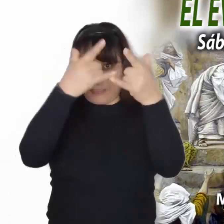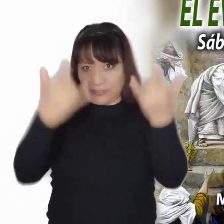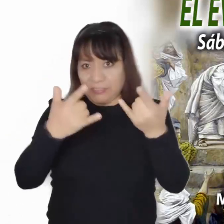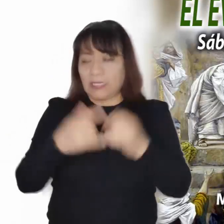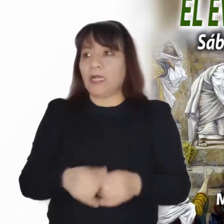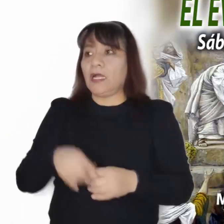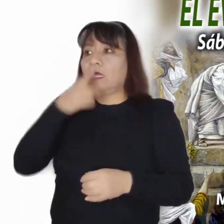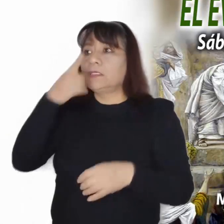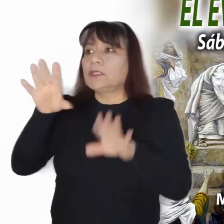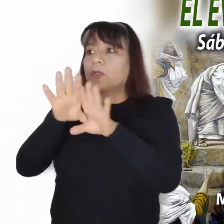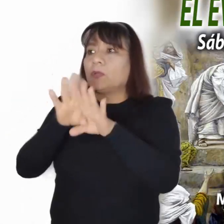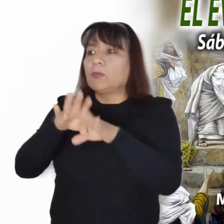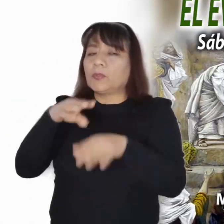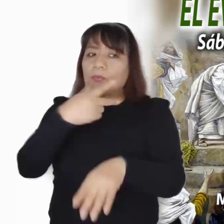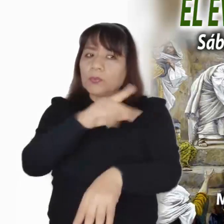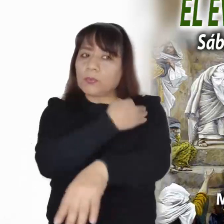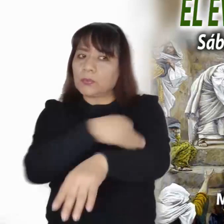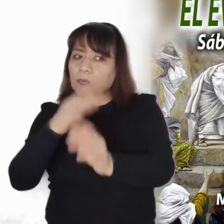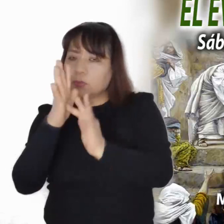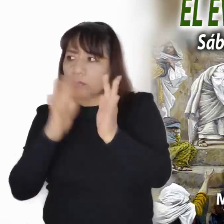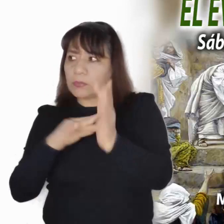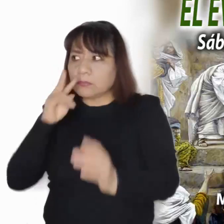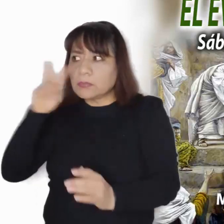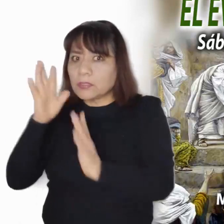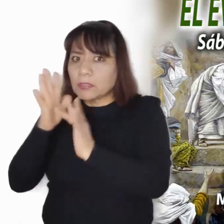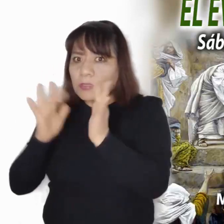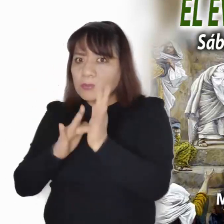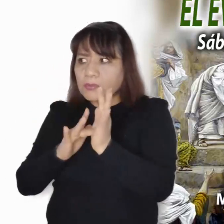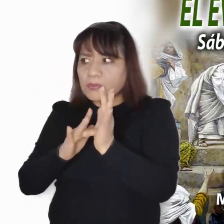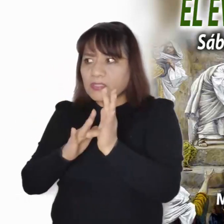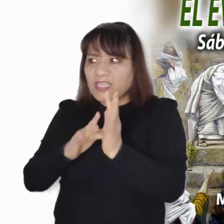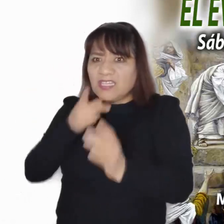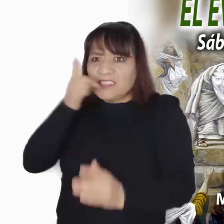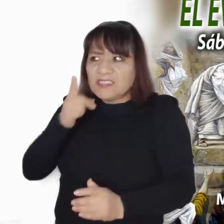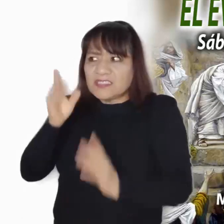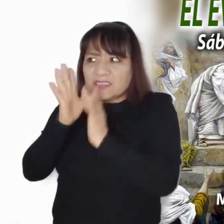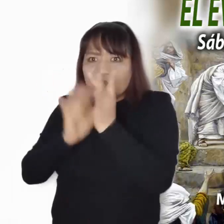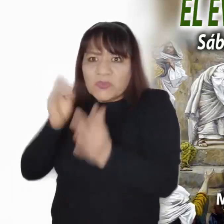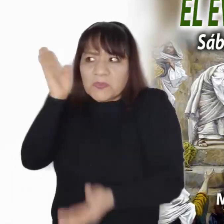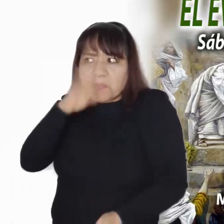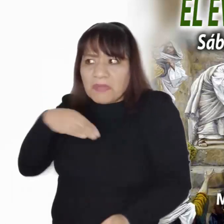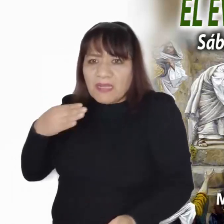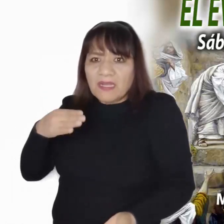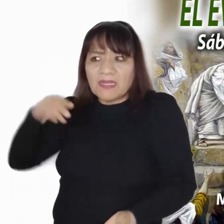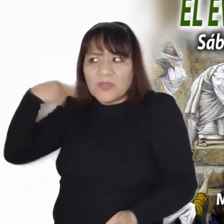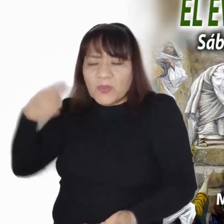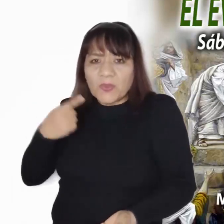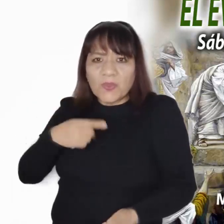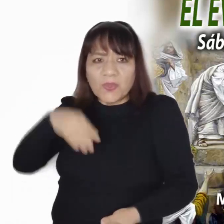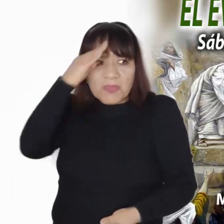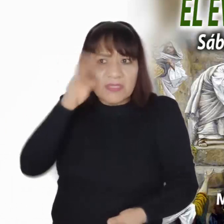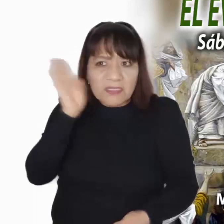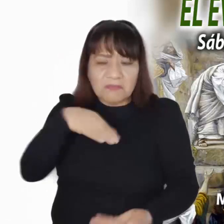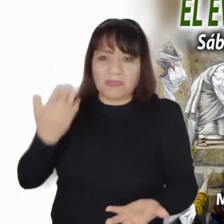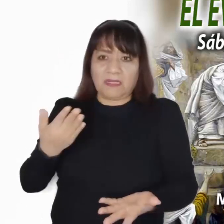se deslinan de él y lo llaman loco. Pero si lo pensamos bien, creemos que